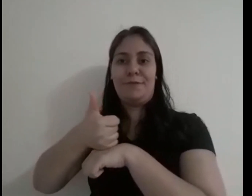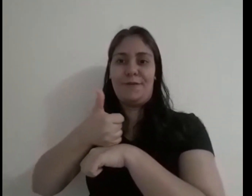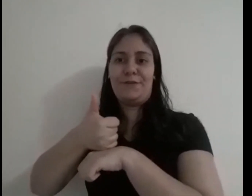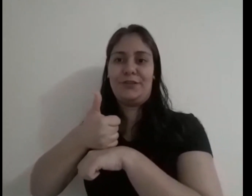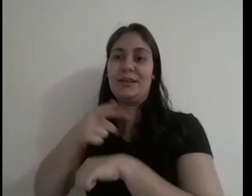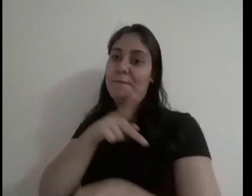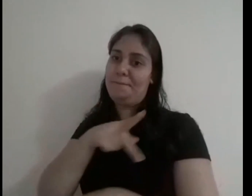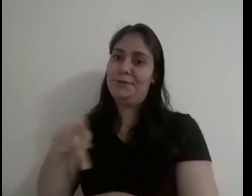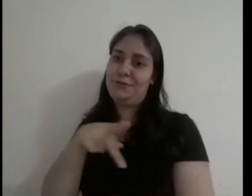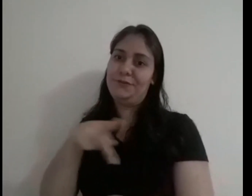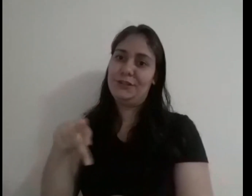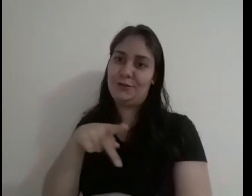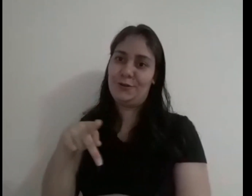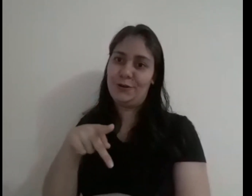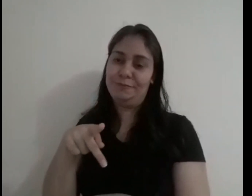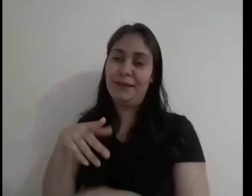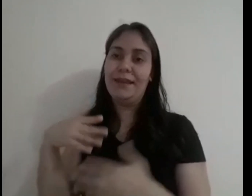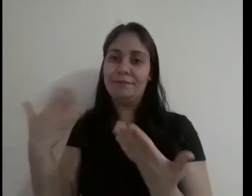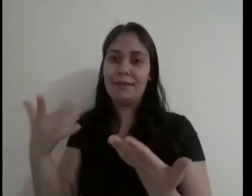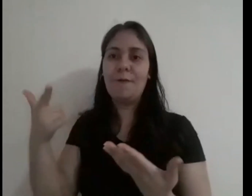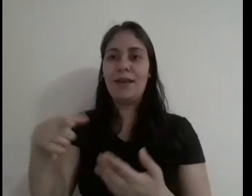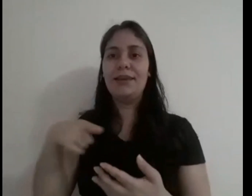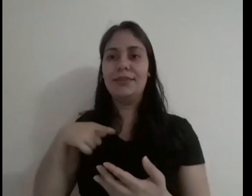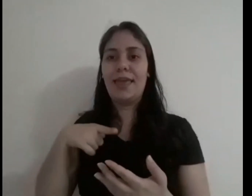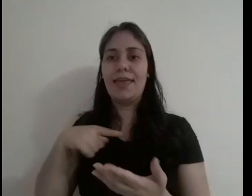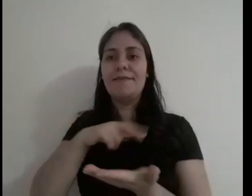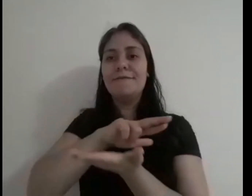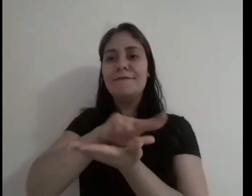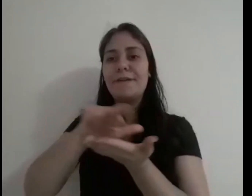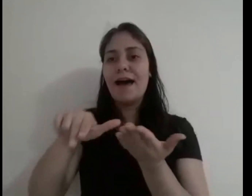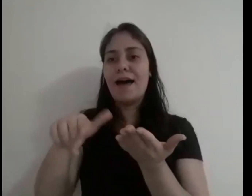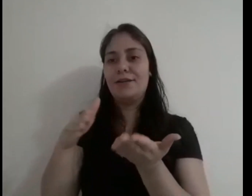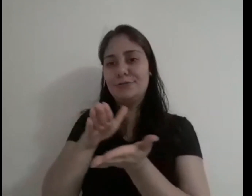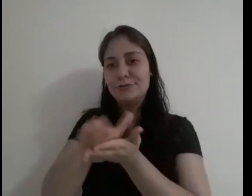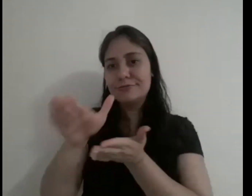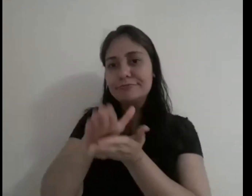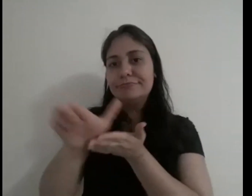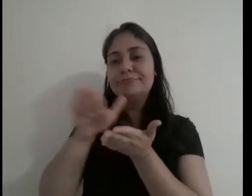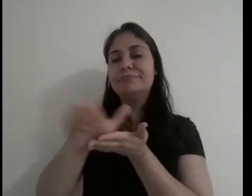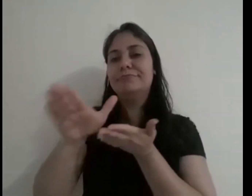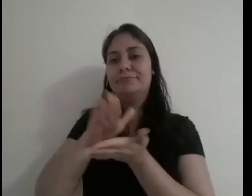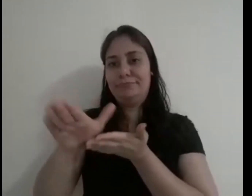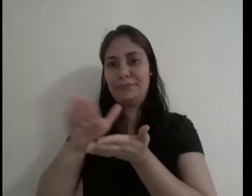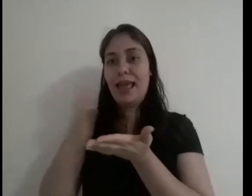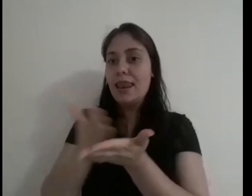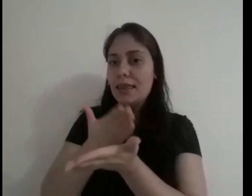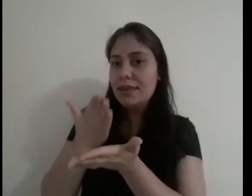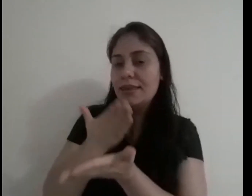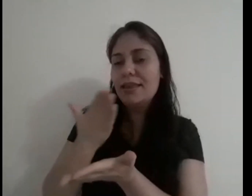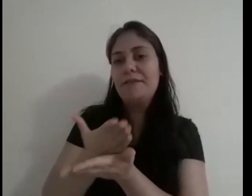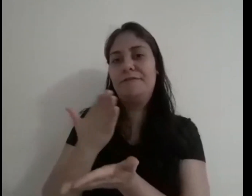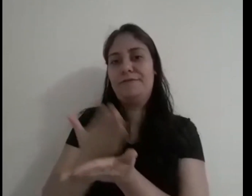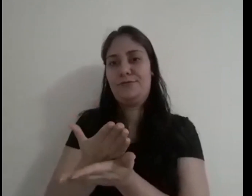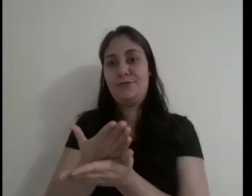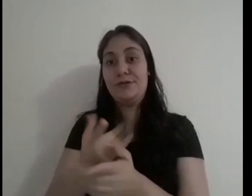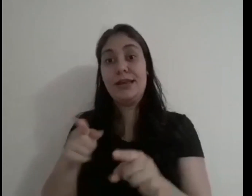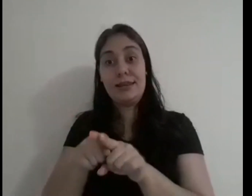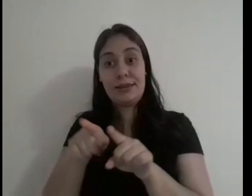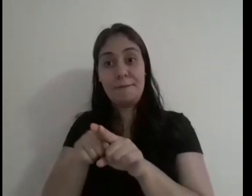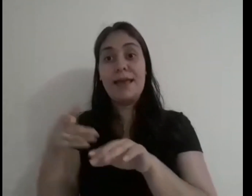educação, era um professor. Ele publicou vários livros desta área e também